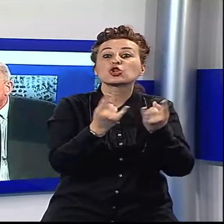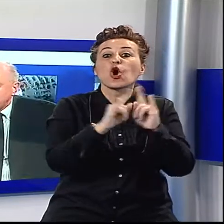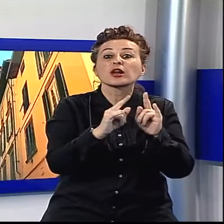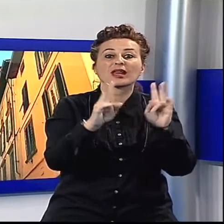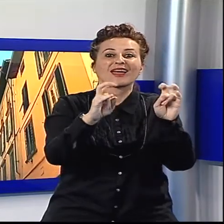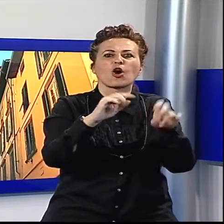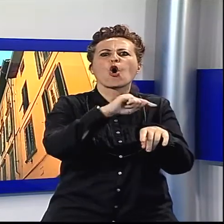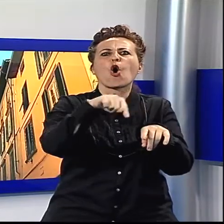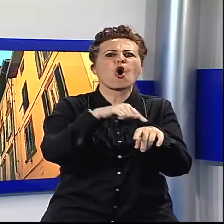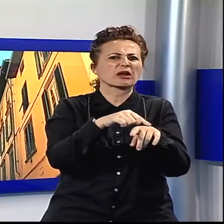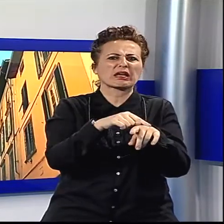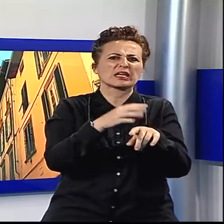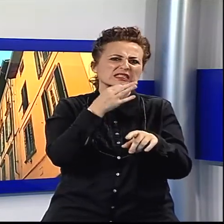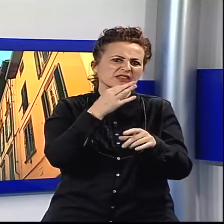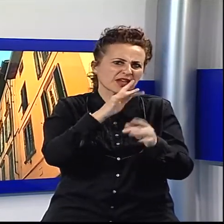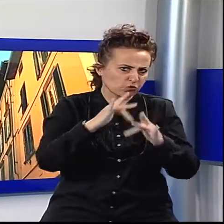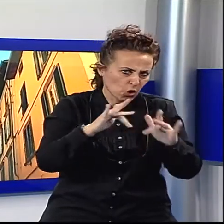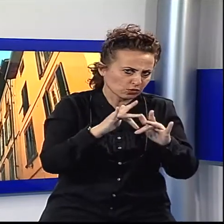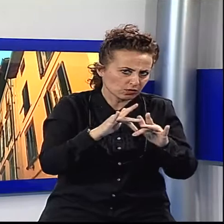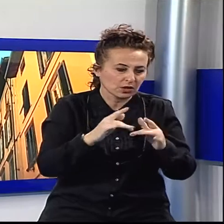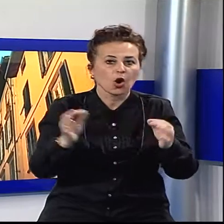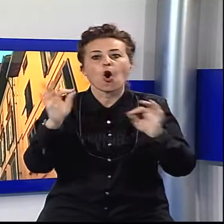non sarà più, e rifletteremo ancora su questo.